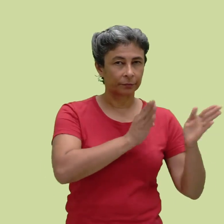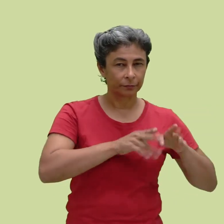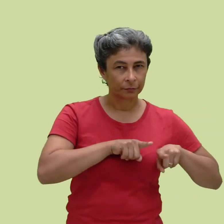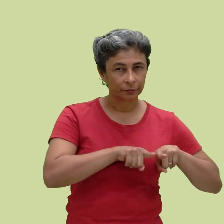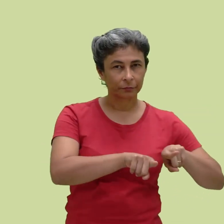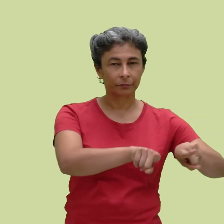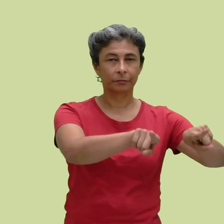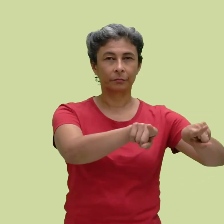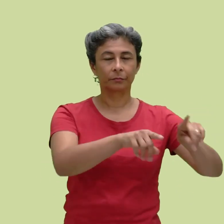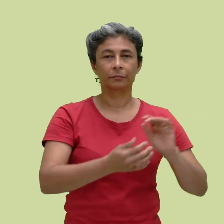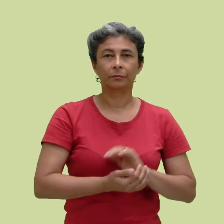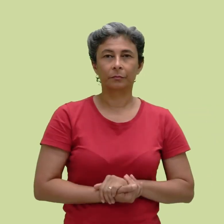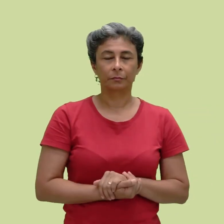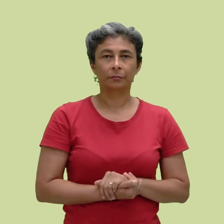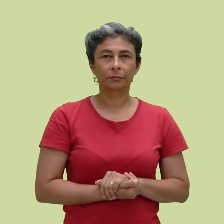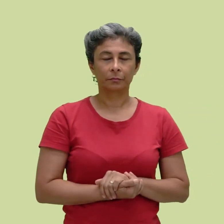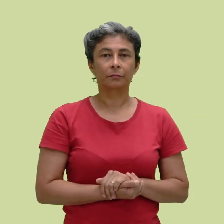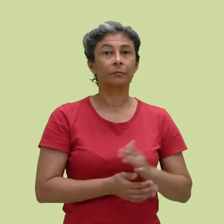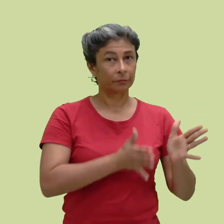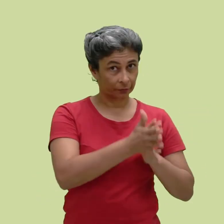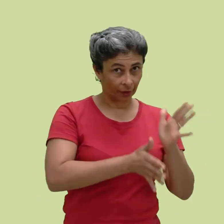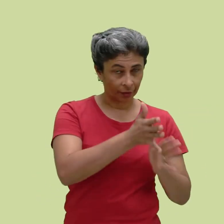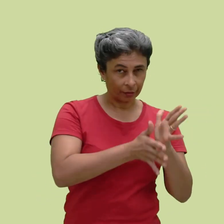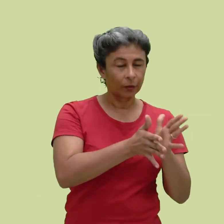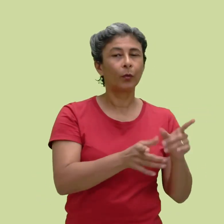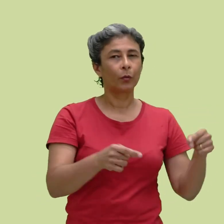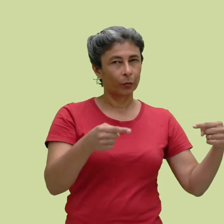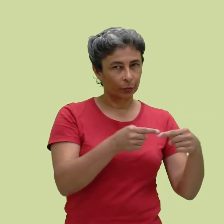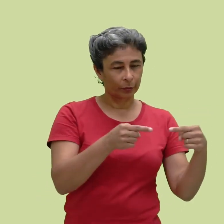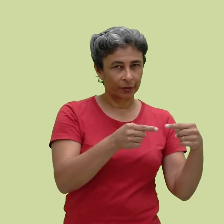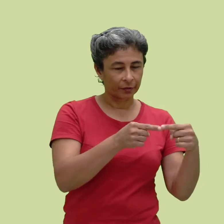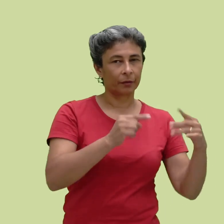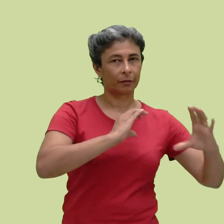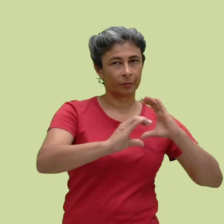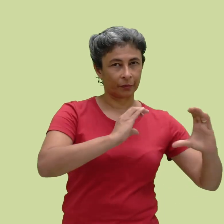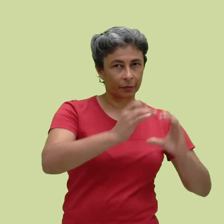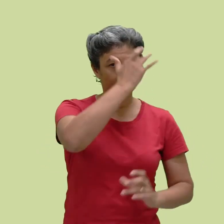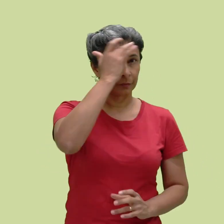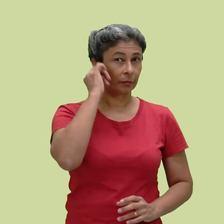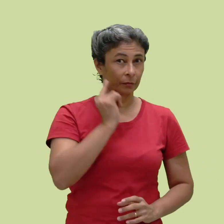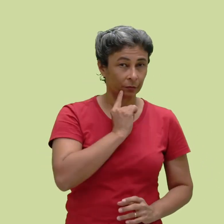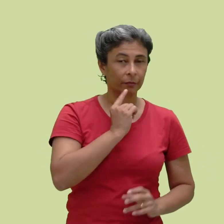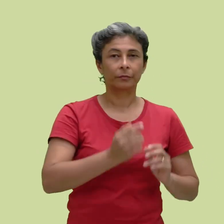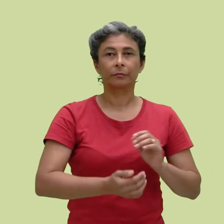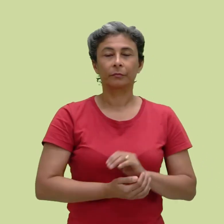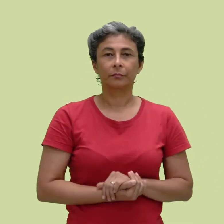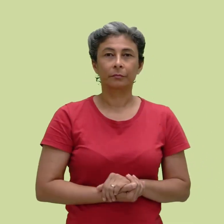simultânea. Por ser uma língua visual espacial, ela pode servir como meio de comunicação para as pessoas